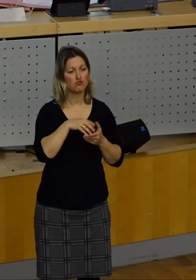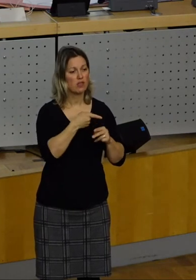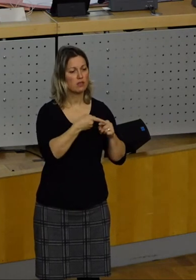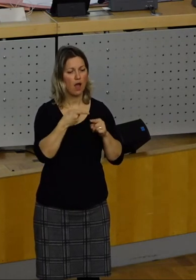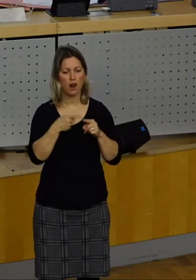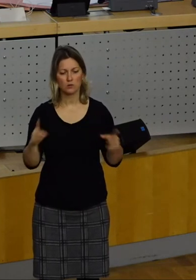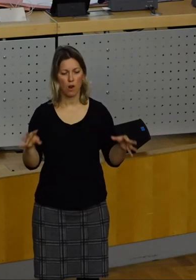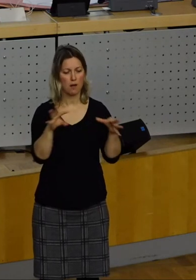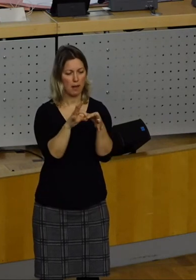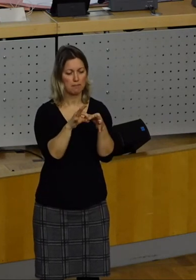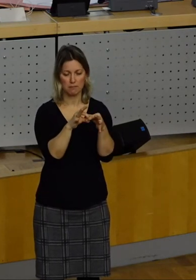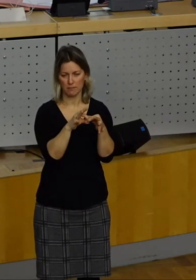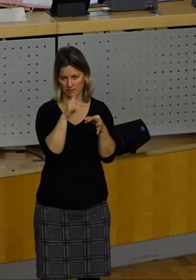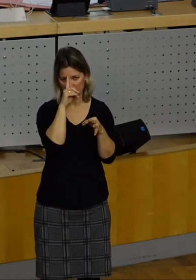verbindet.